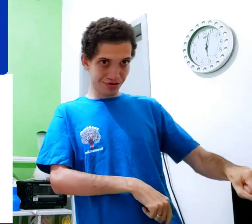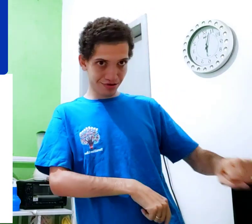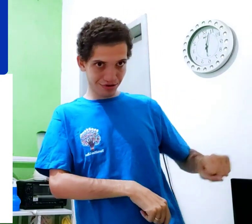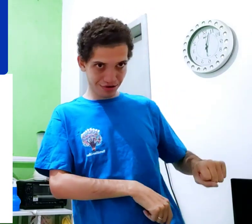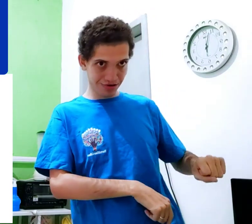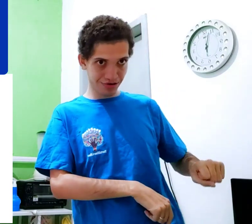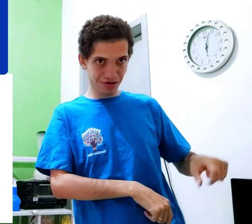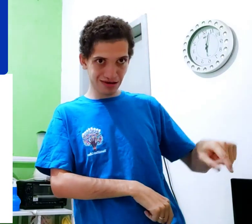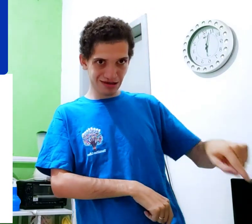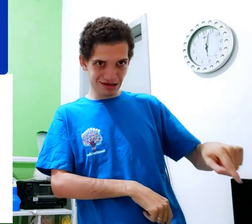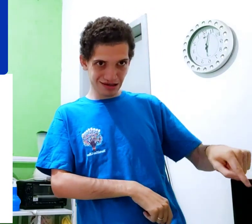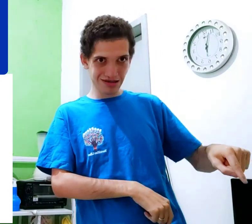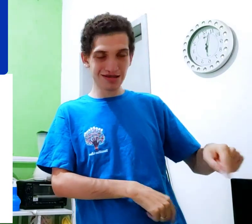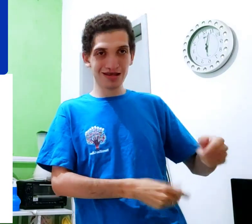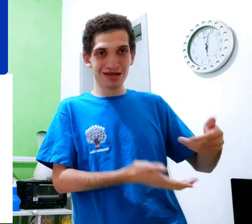aí eu vi aqui abaixo da gaveta,